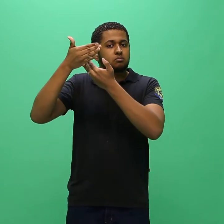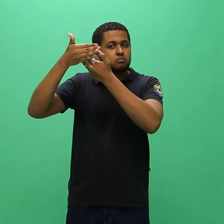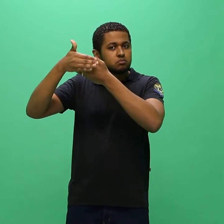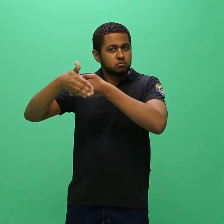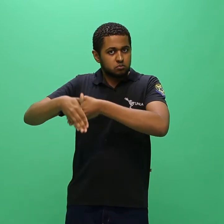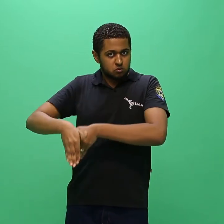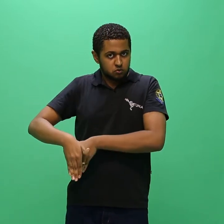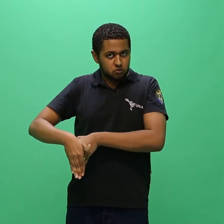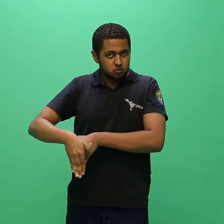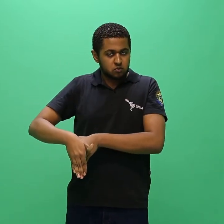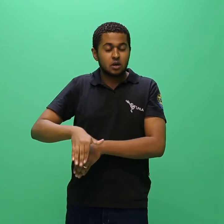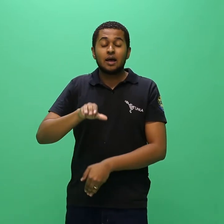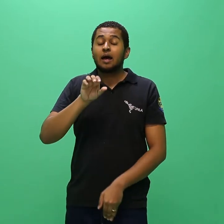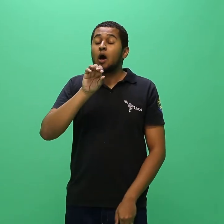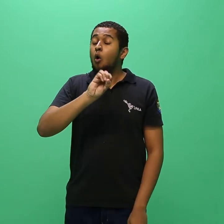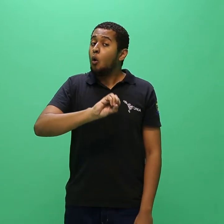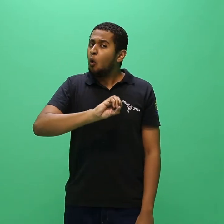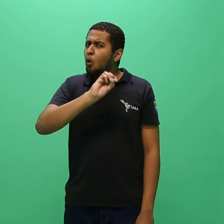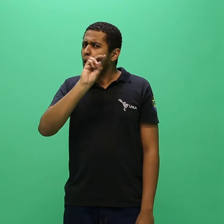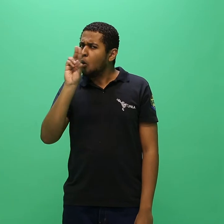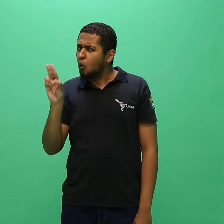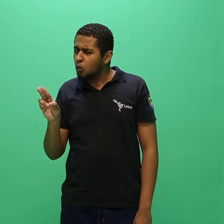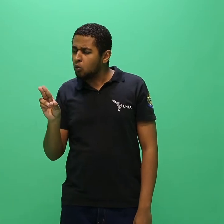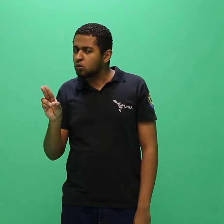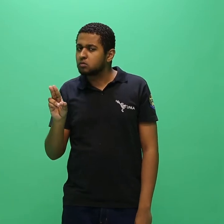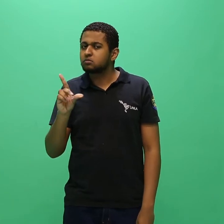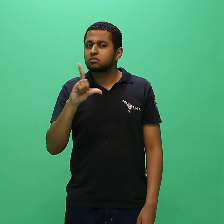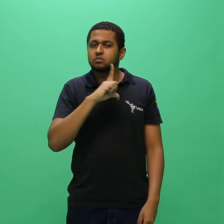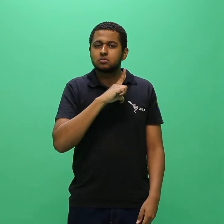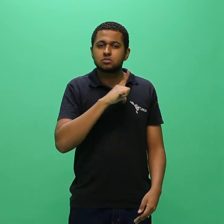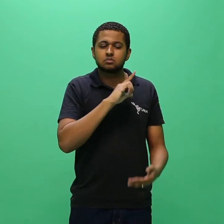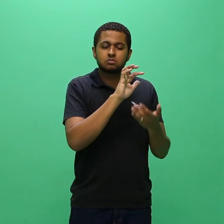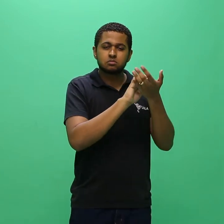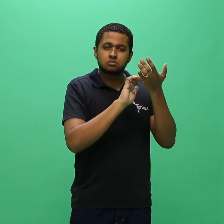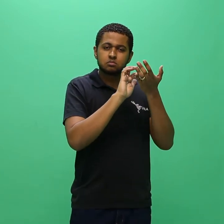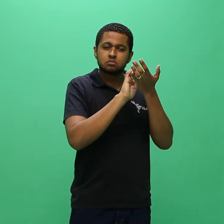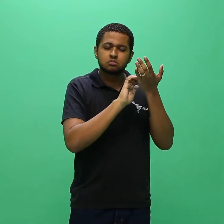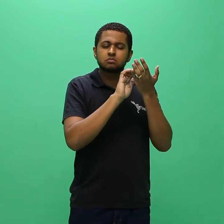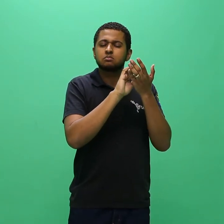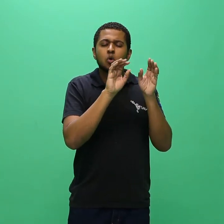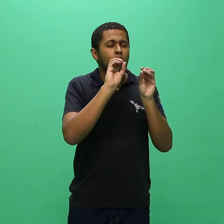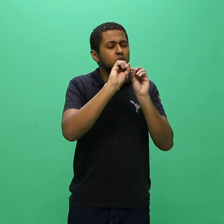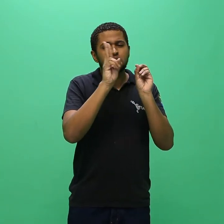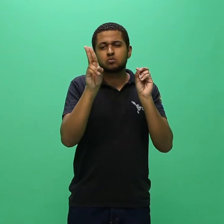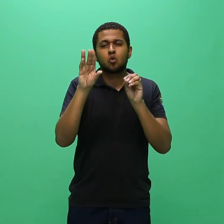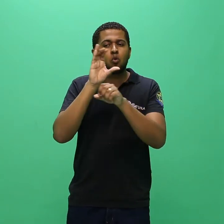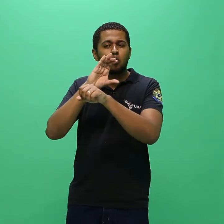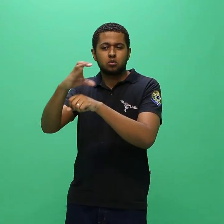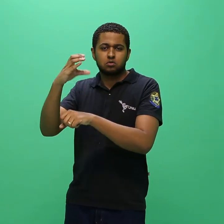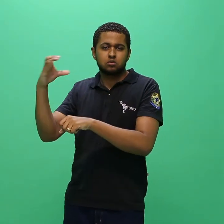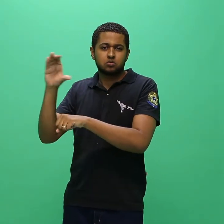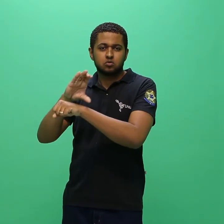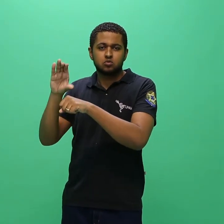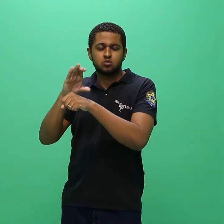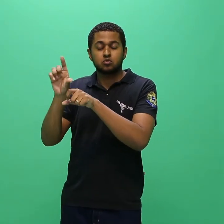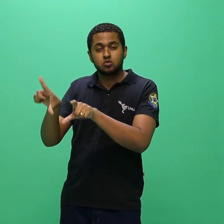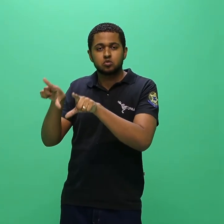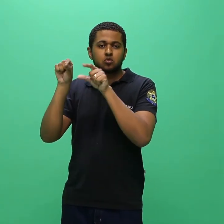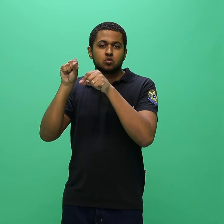ou na forma estabelecida pela coordenação de curso, conforme anexo 3 do presente